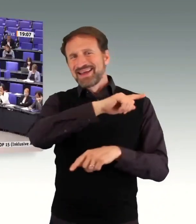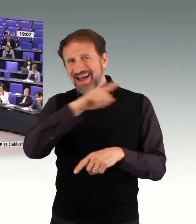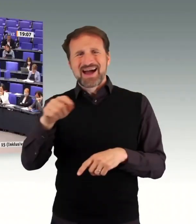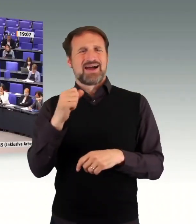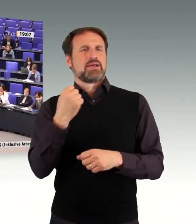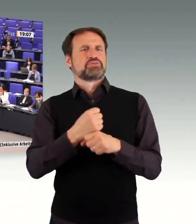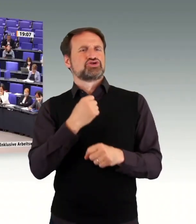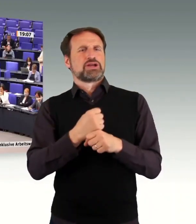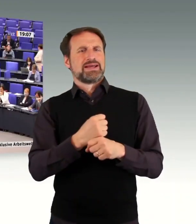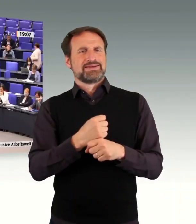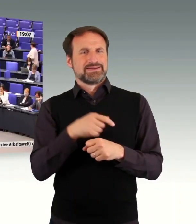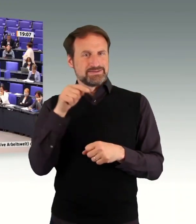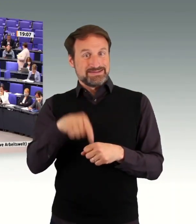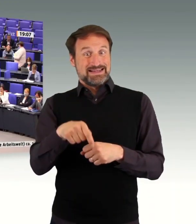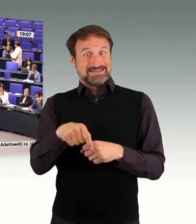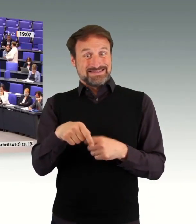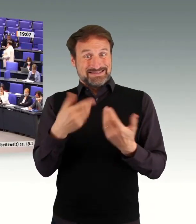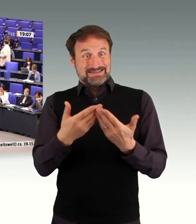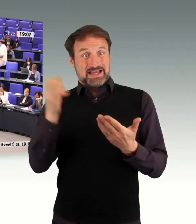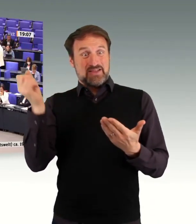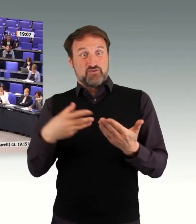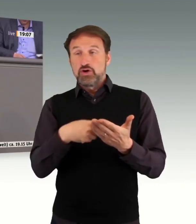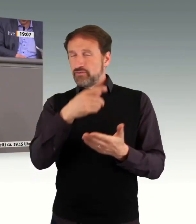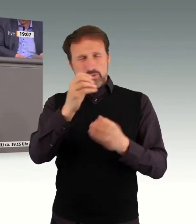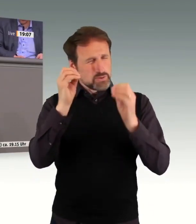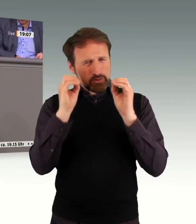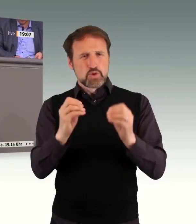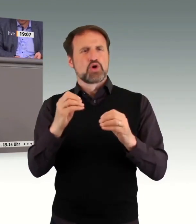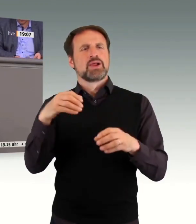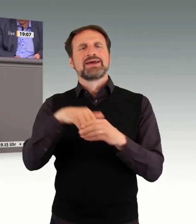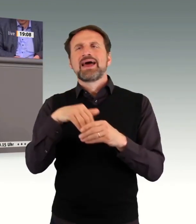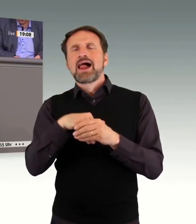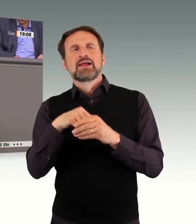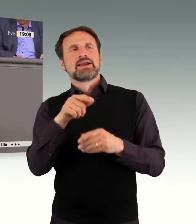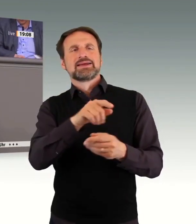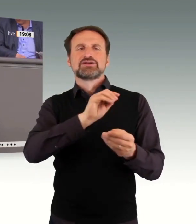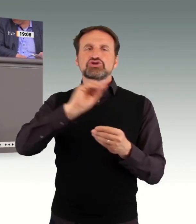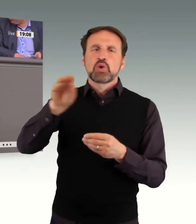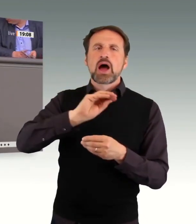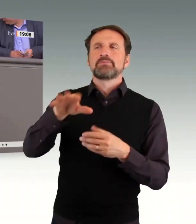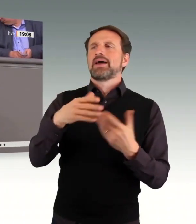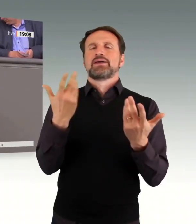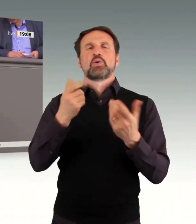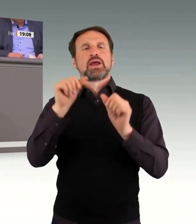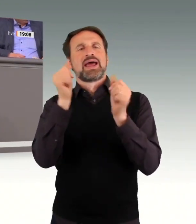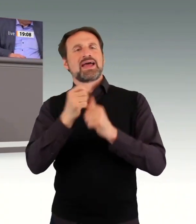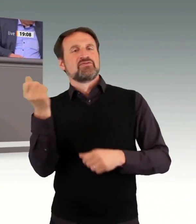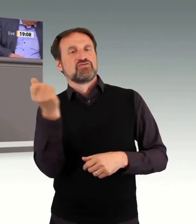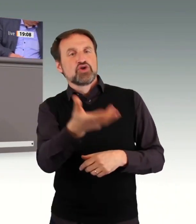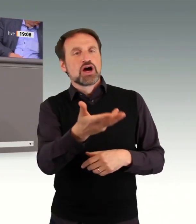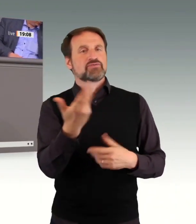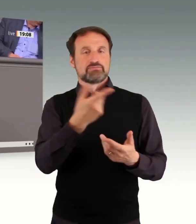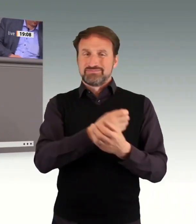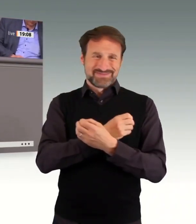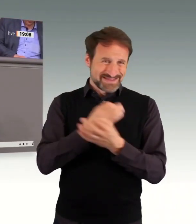Und, liebe Ampelkoalition, Sie werden damit auch Ihren Ankündigungen nicht gerecht. Denn im Ergebnis heißt